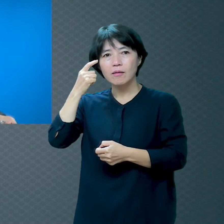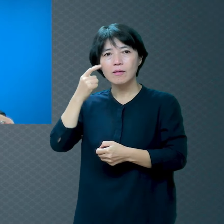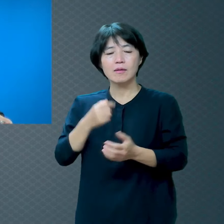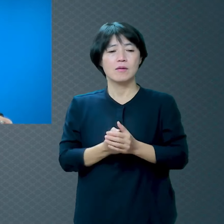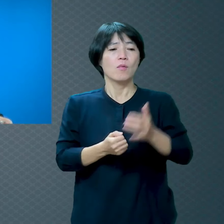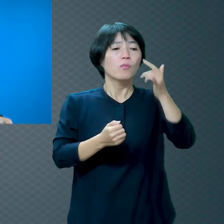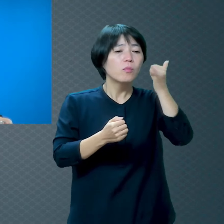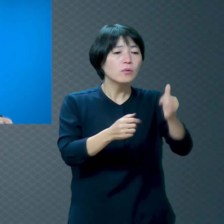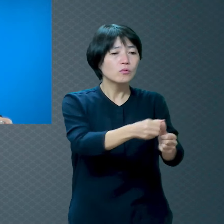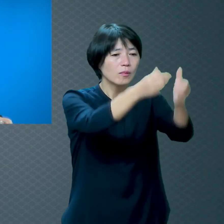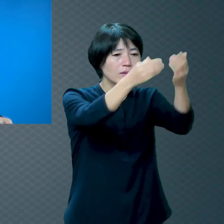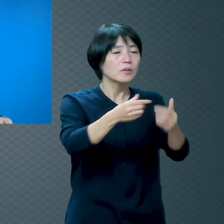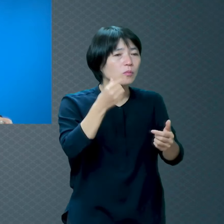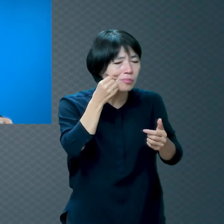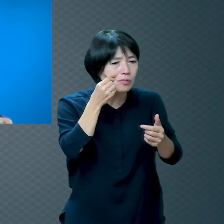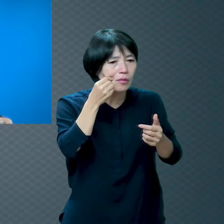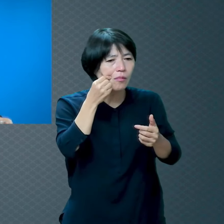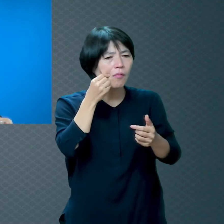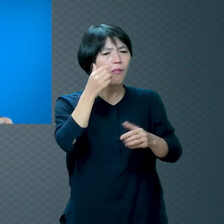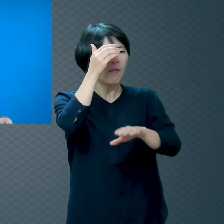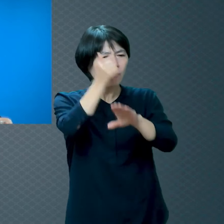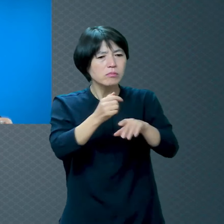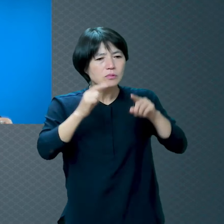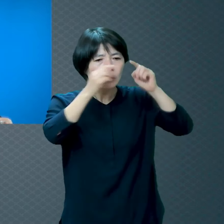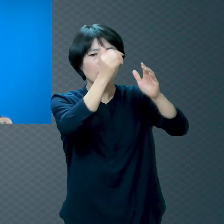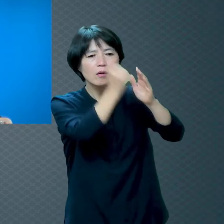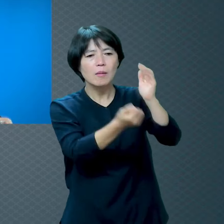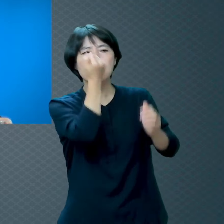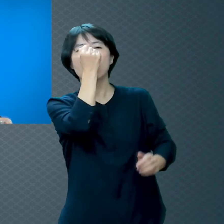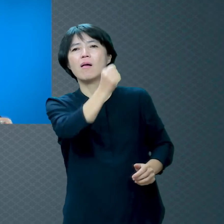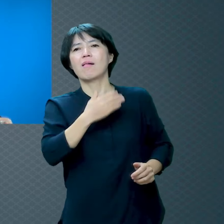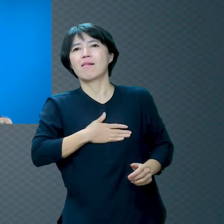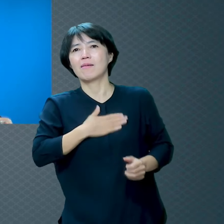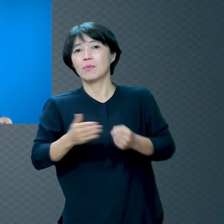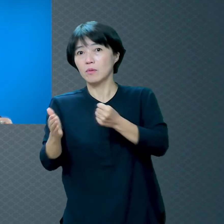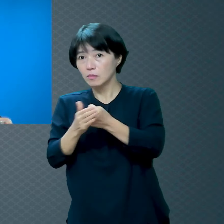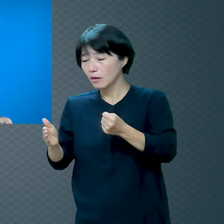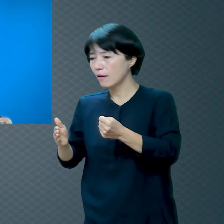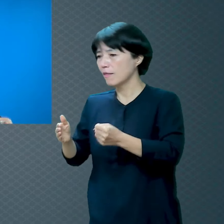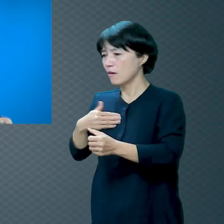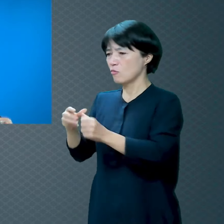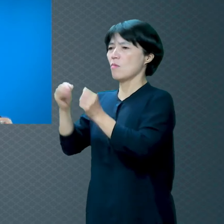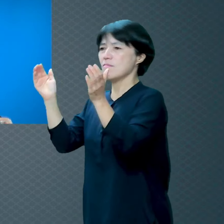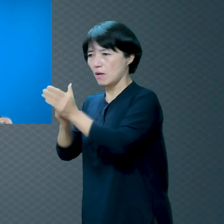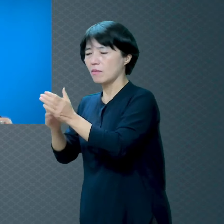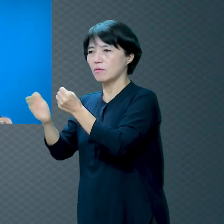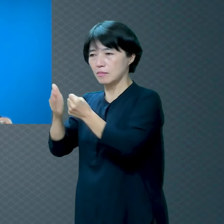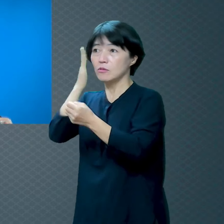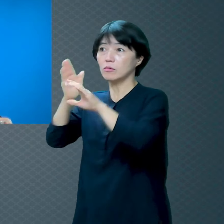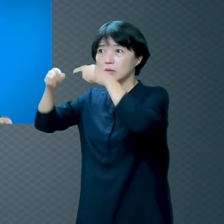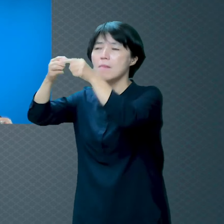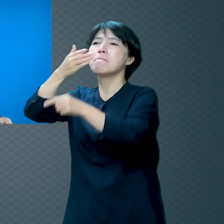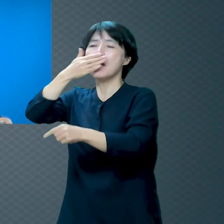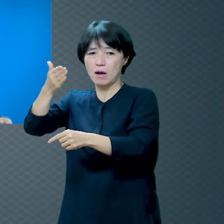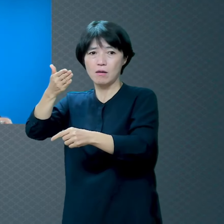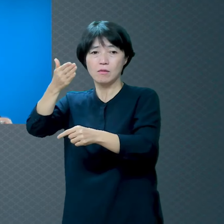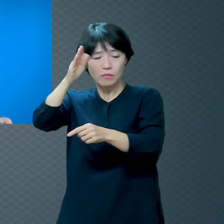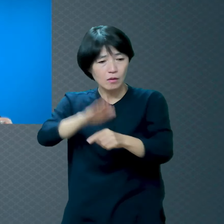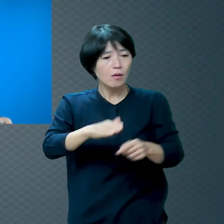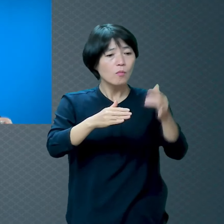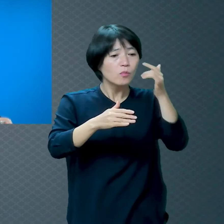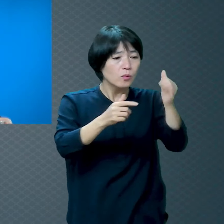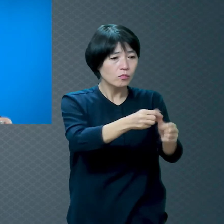눈물이 나요 왜? 지옥 가는 게 보이니까 저는 구원을 받았으니까 구원 안 받은 사람이 지옥 가는 게